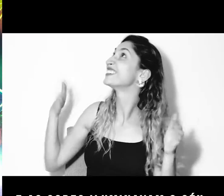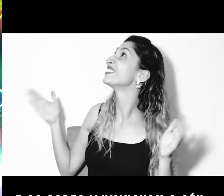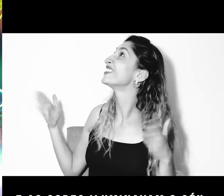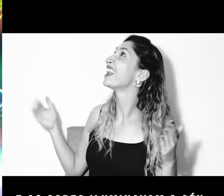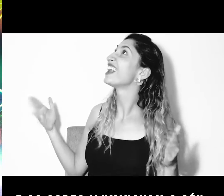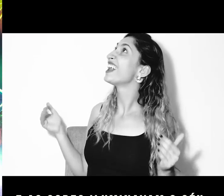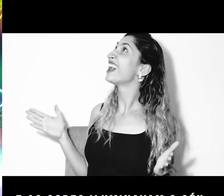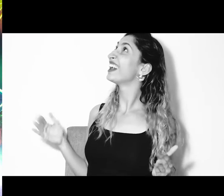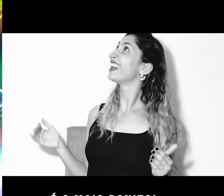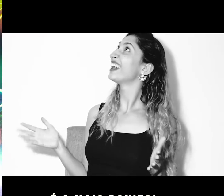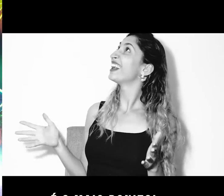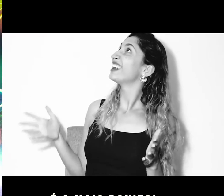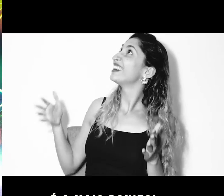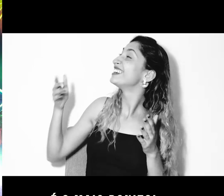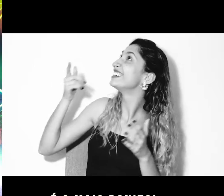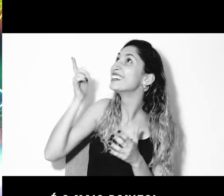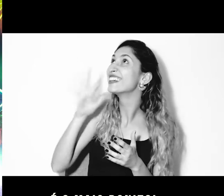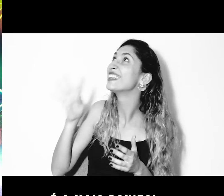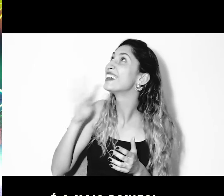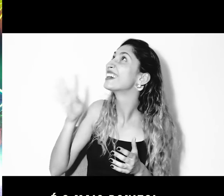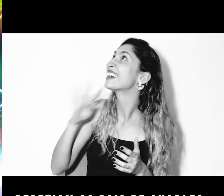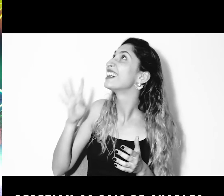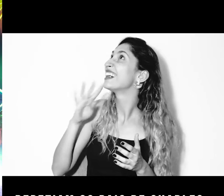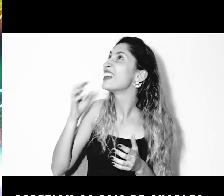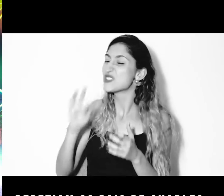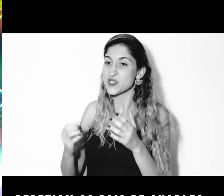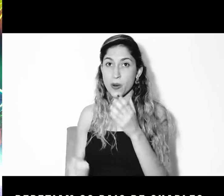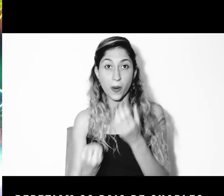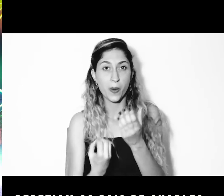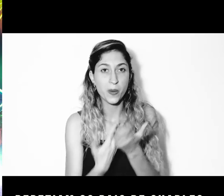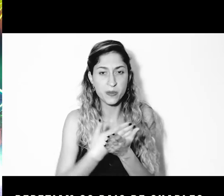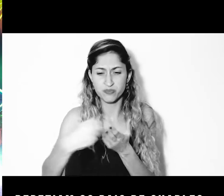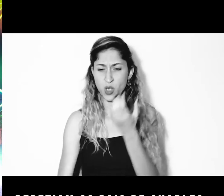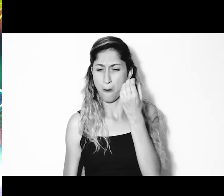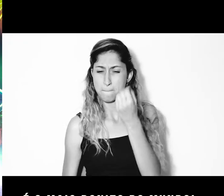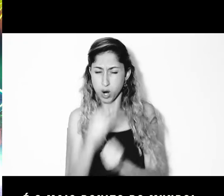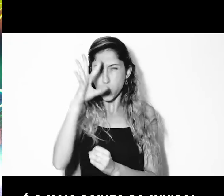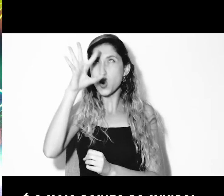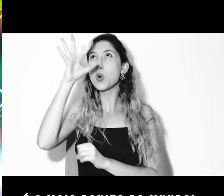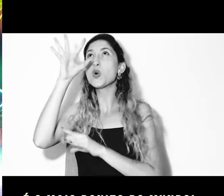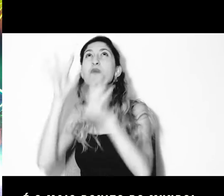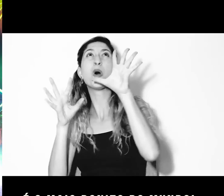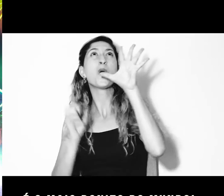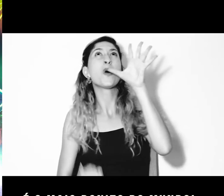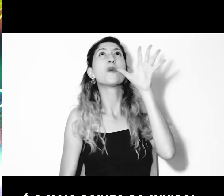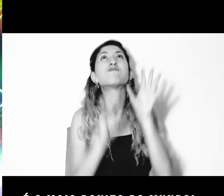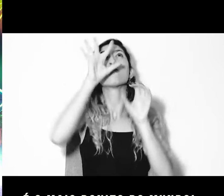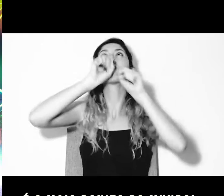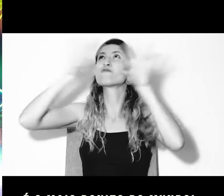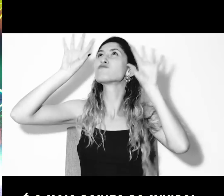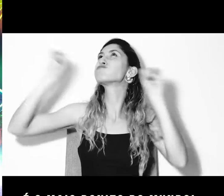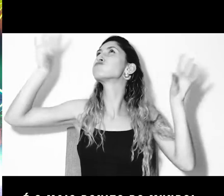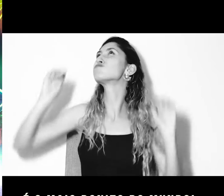iluminavam o céu. É o mais bonito. Repetiam os pais de Charles. É o mais bonito do